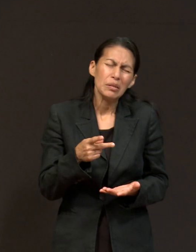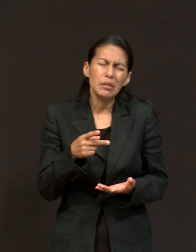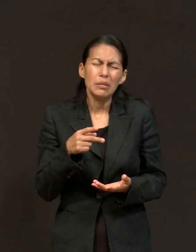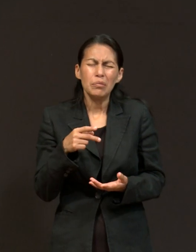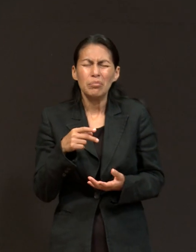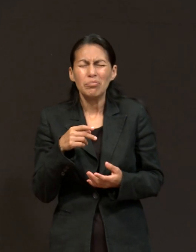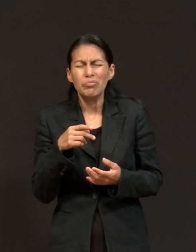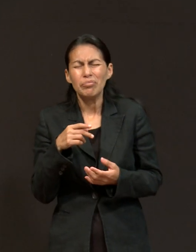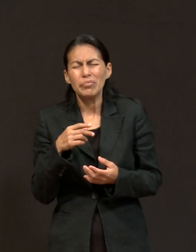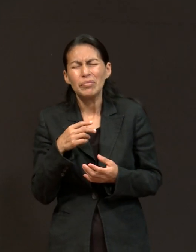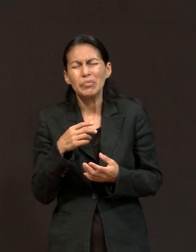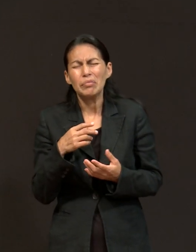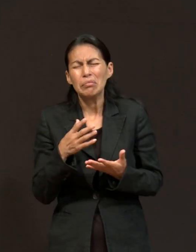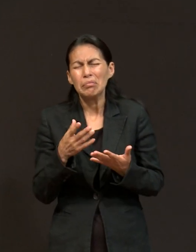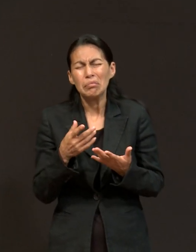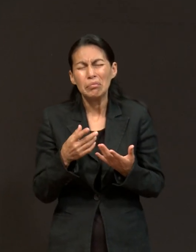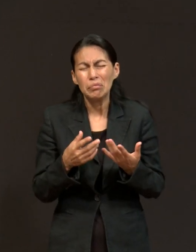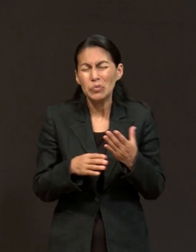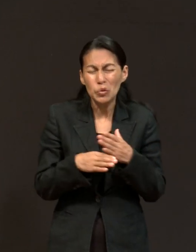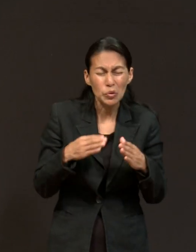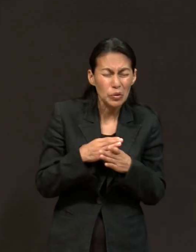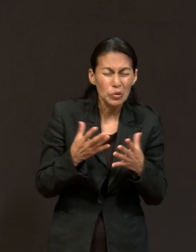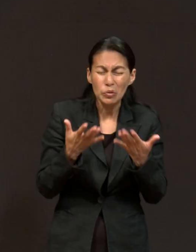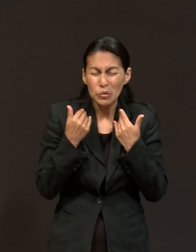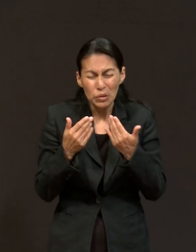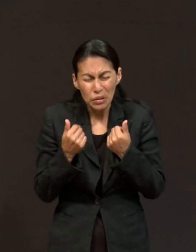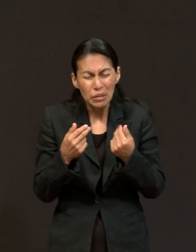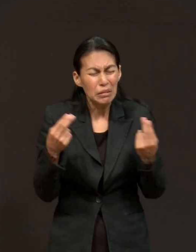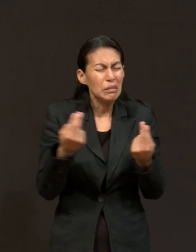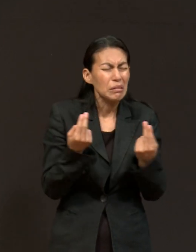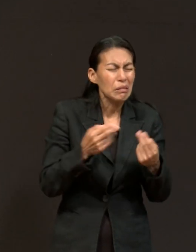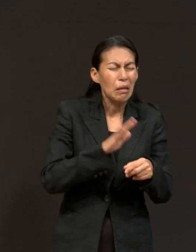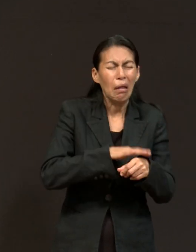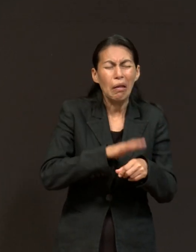escasez. Porque en ti están encerrados todas las riquezas.